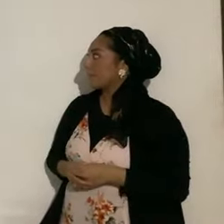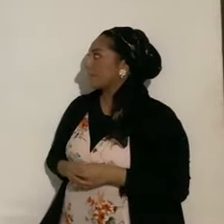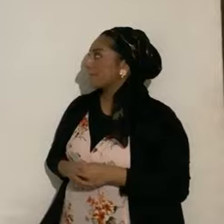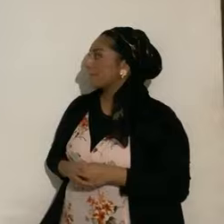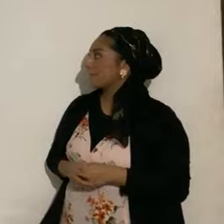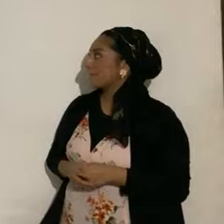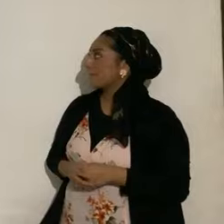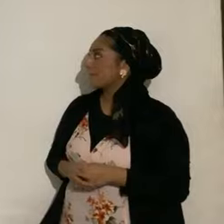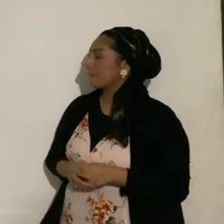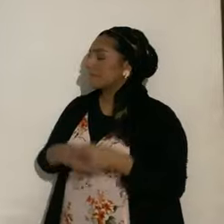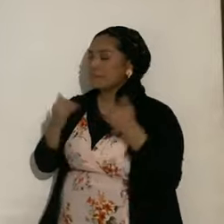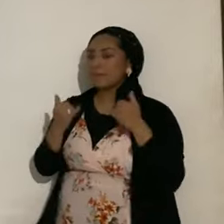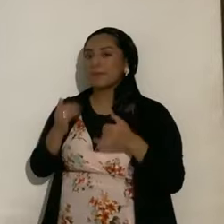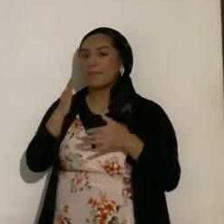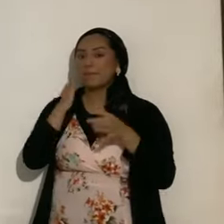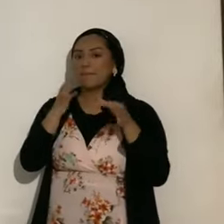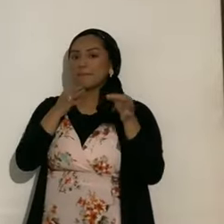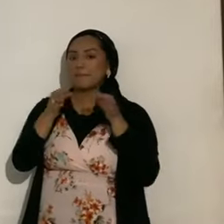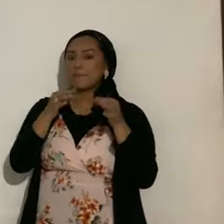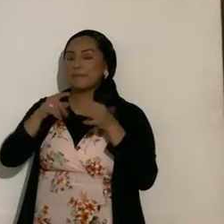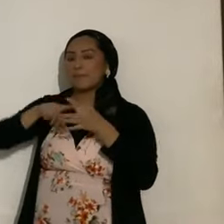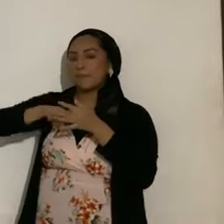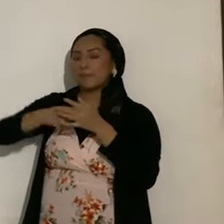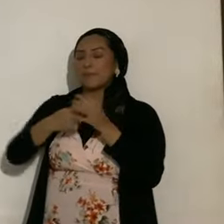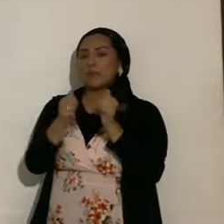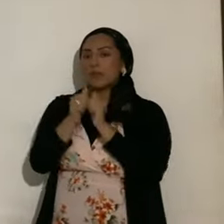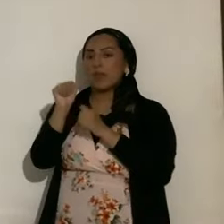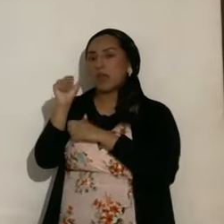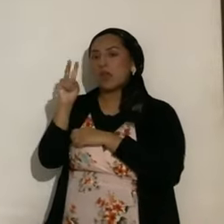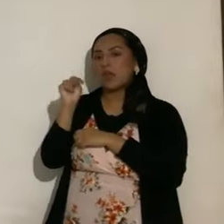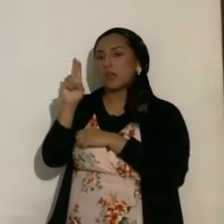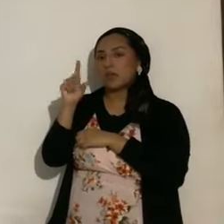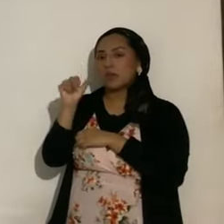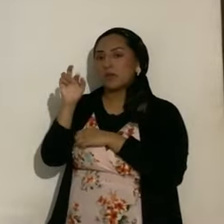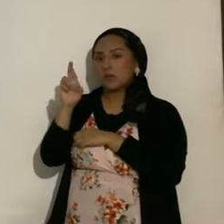y ahorita voy a explicar, que si inicia con un eclipse anular, ¿sí?